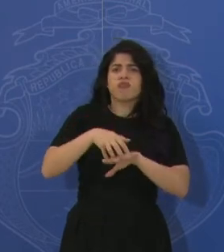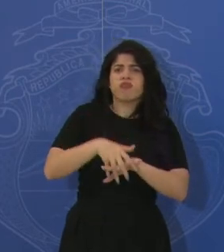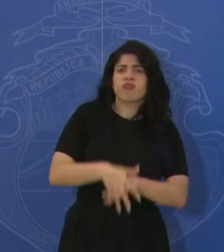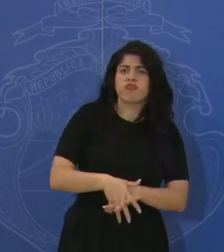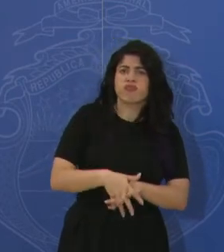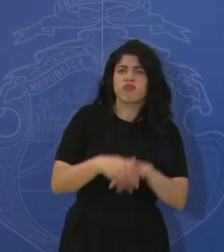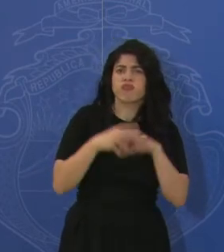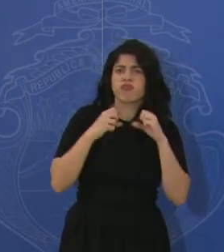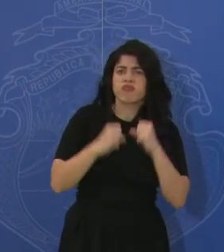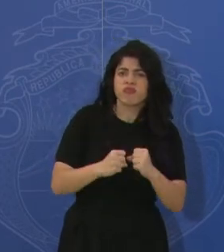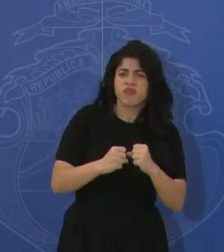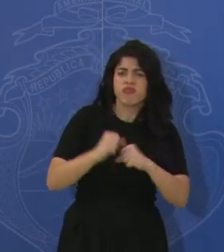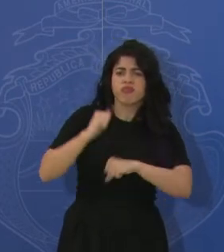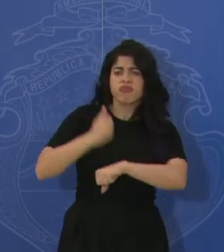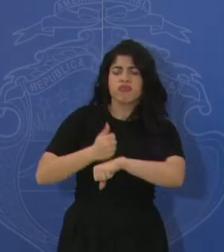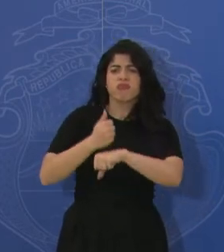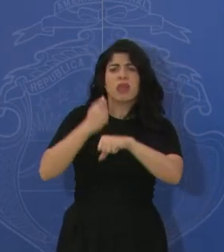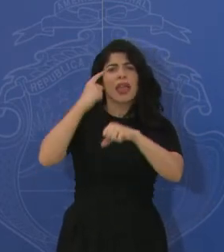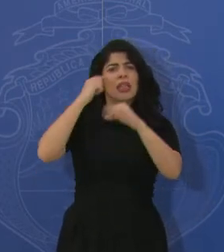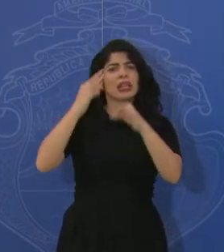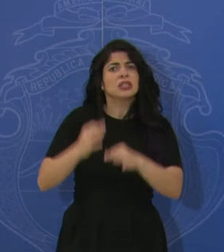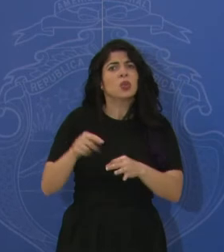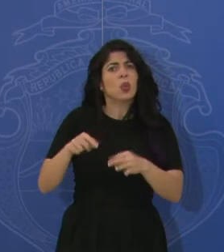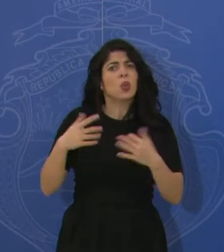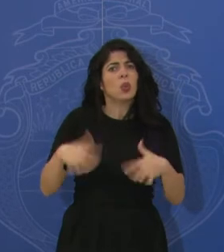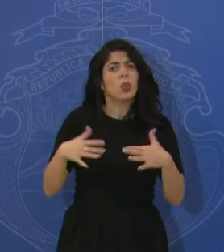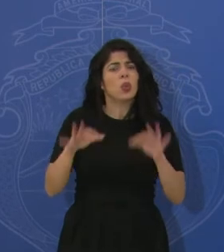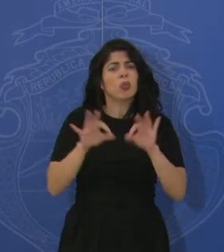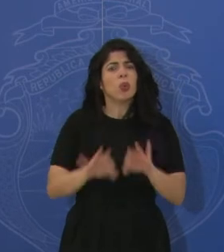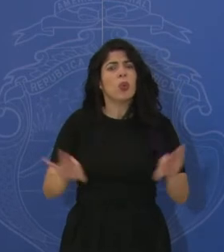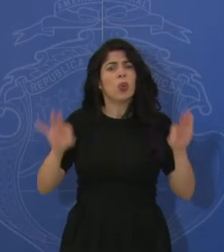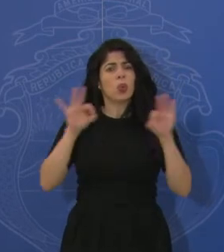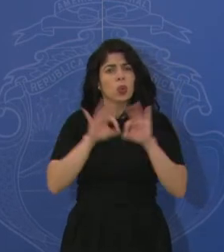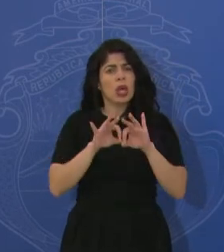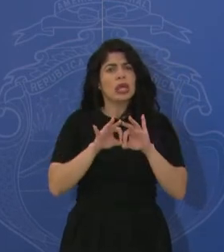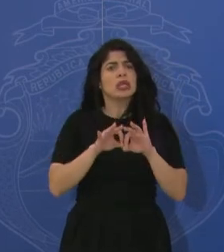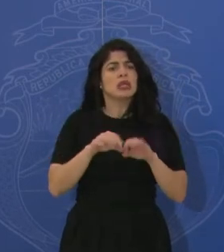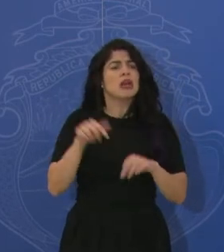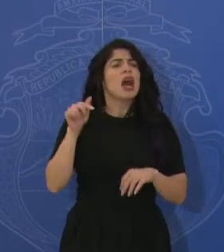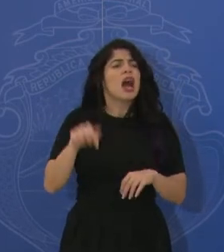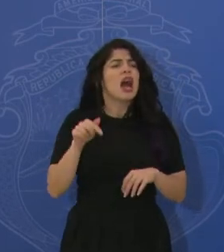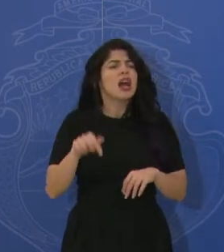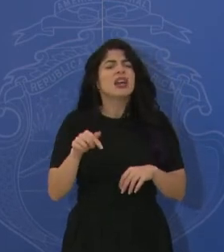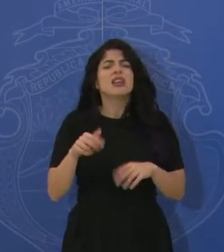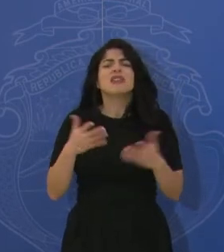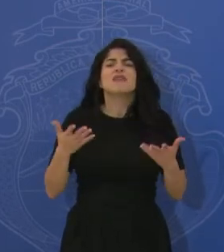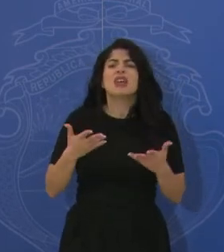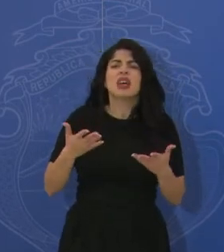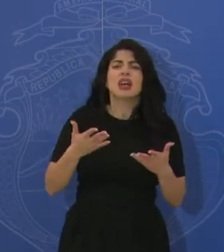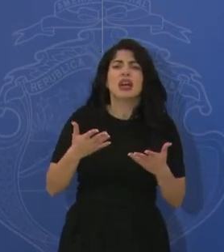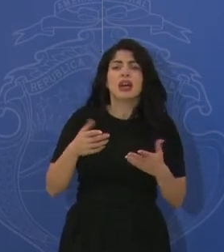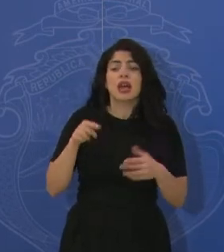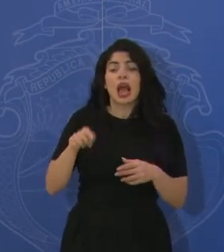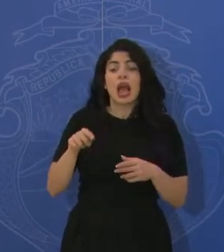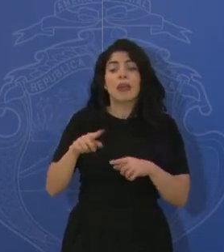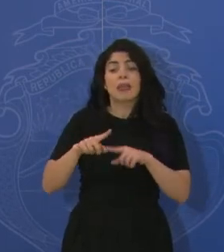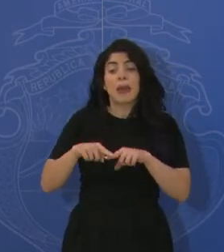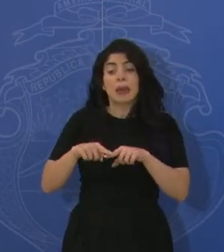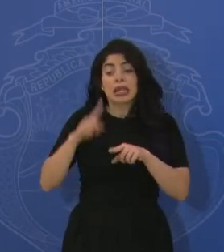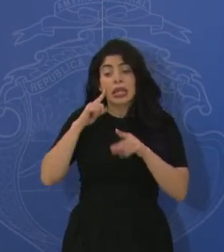donde se han tomado decisiones muy importantes. Aquí nos estamos jugando el destino del país